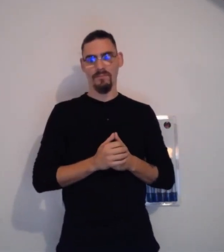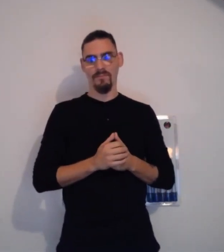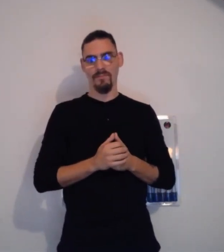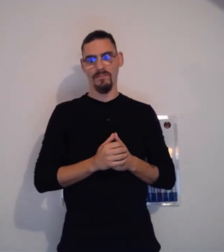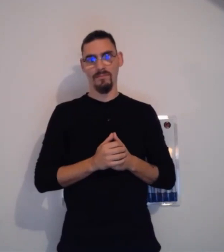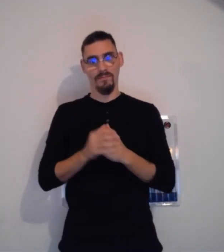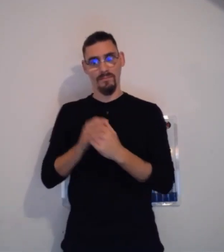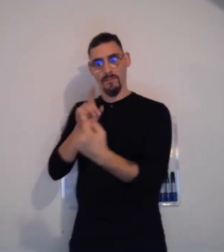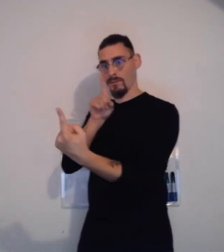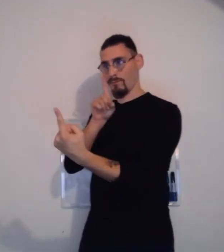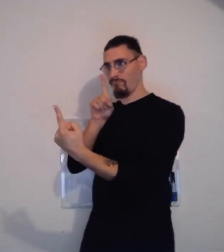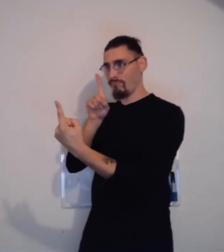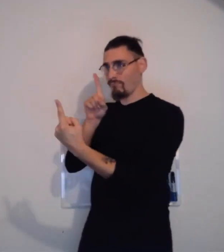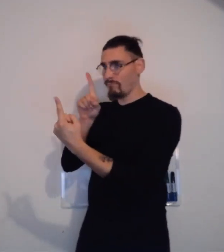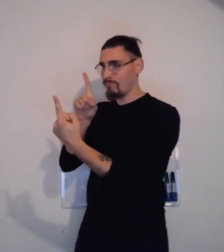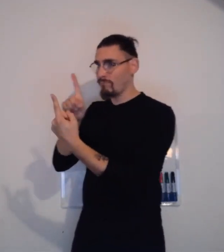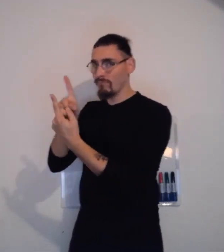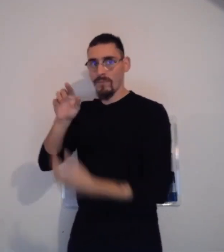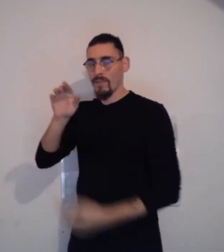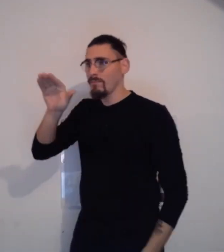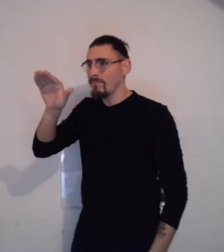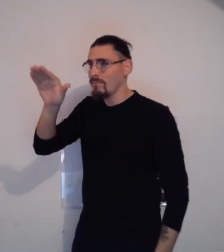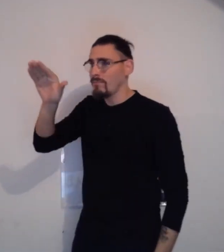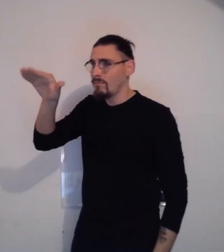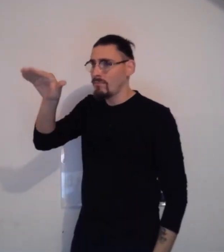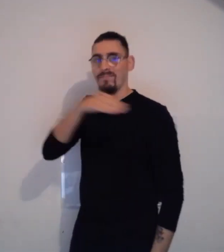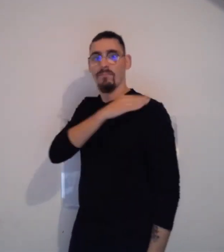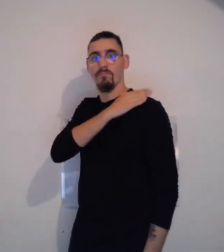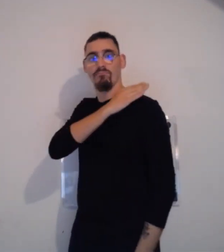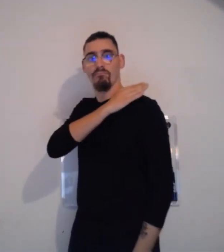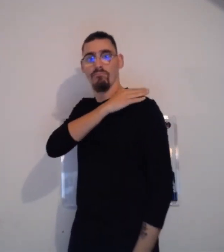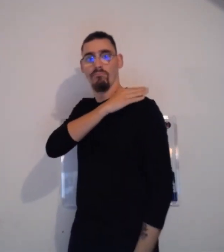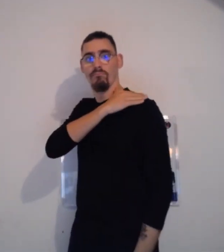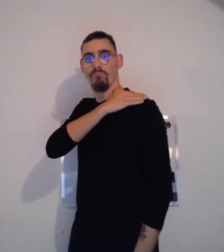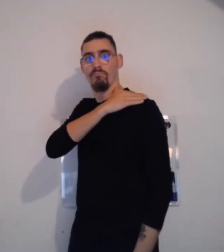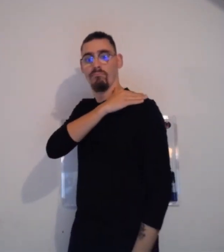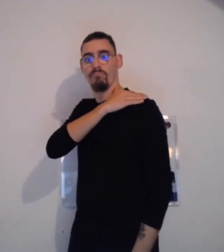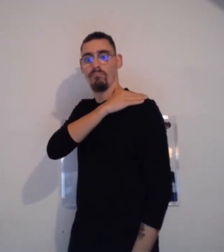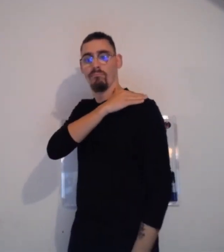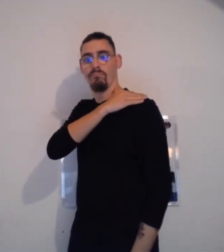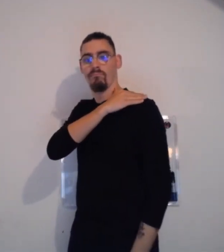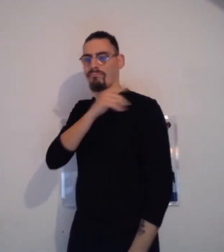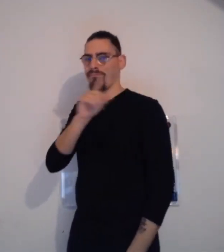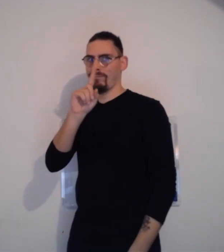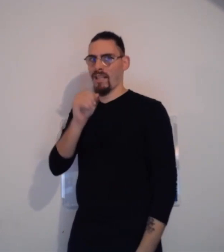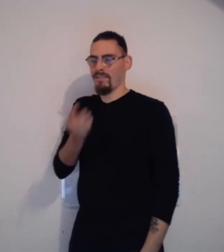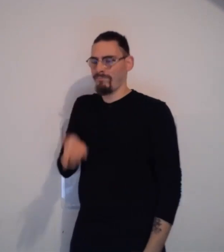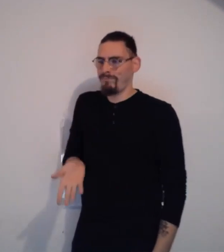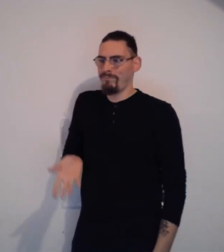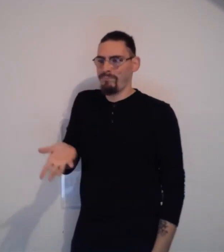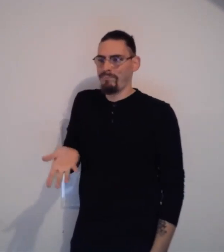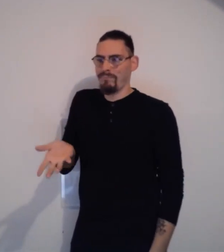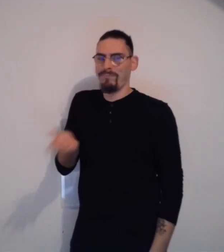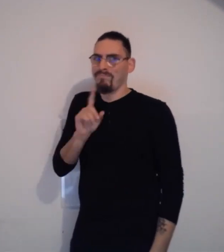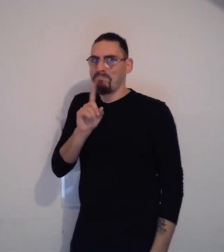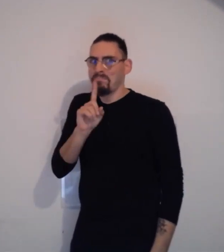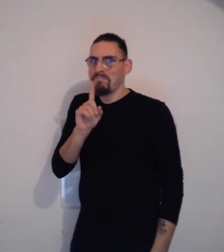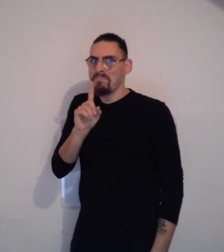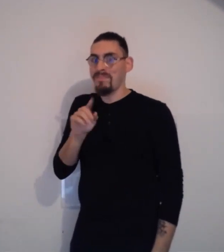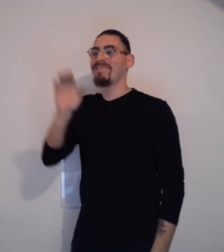possible, c'est tout simplement de tapoter sur l'épaule. Alors, bien sûr, on